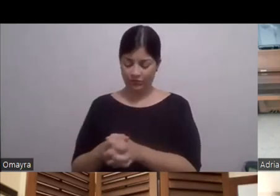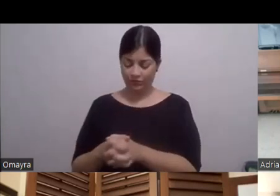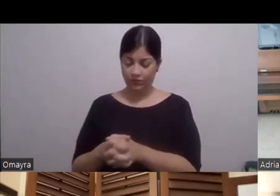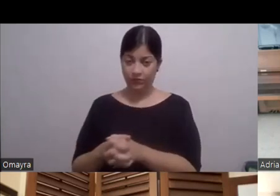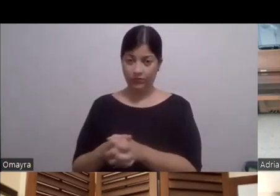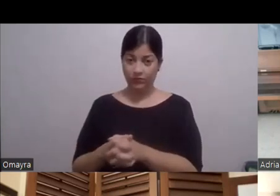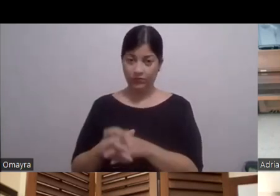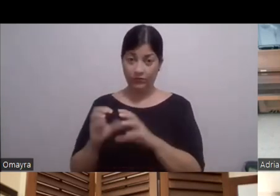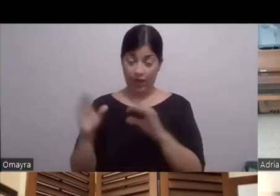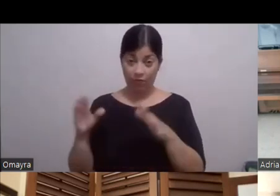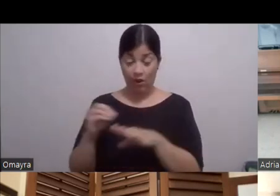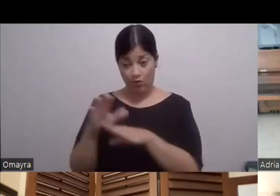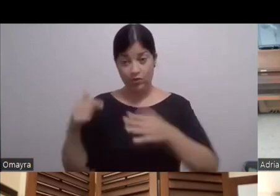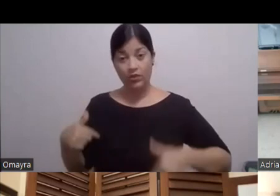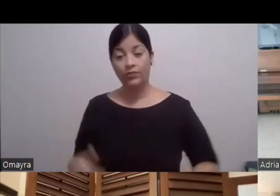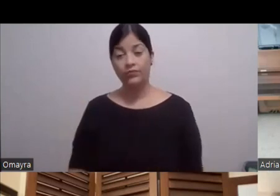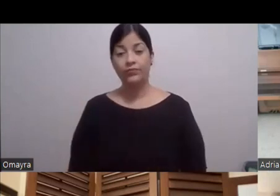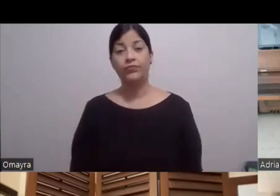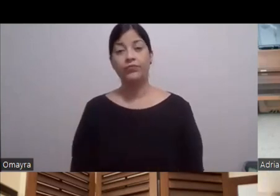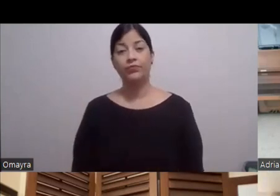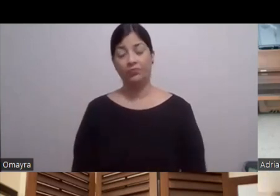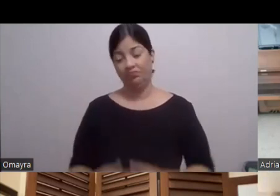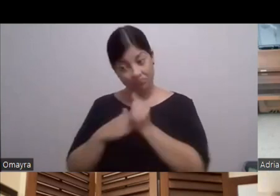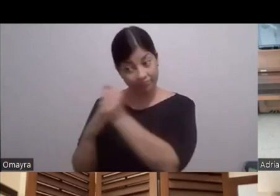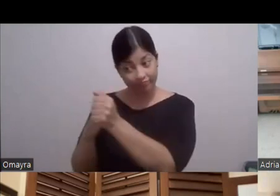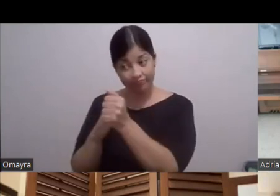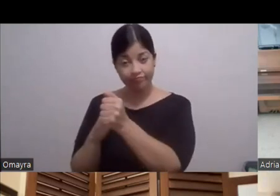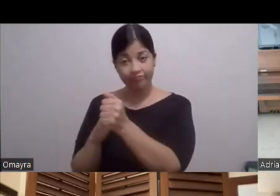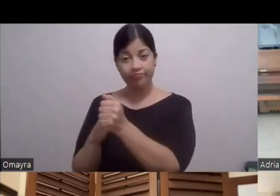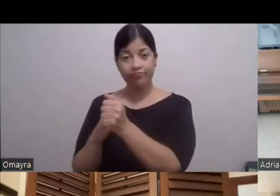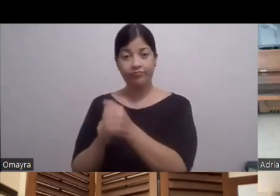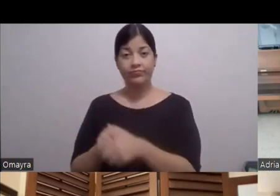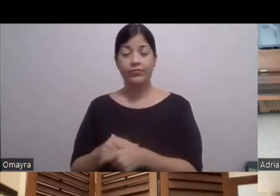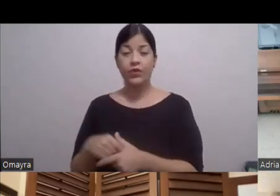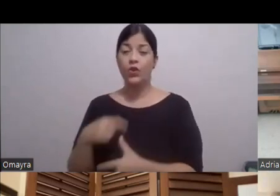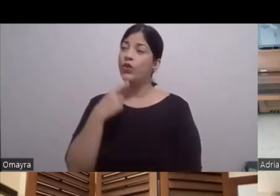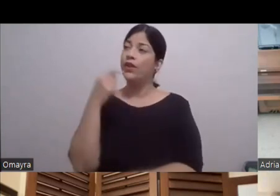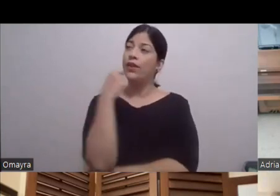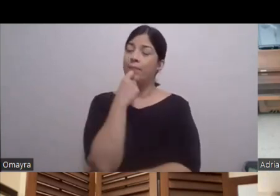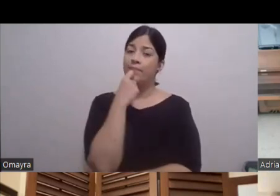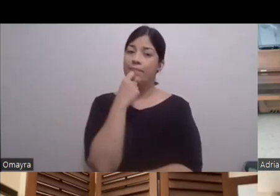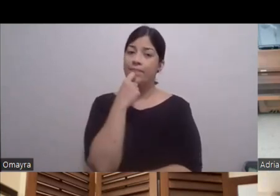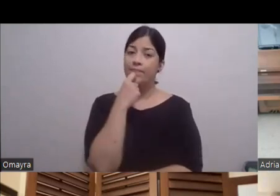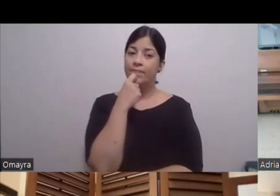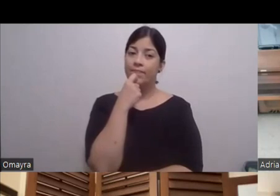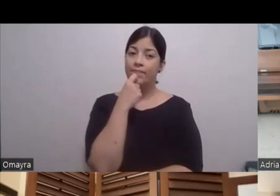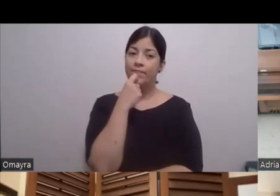aconsejó Y me llevaba Por aquí Por allá Para Yo le dije Estaban echando una copa Así Salud